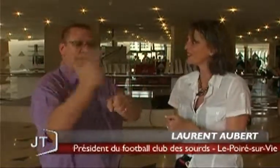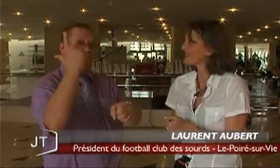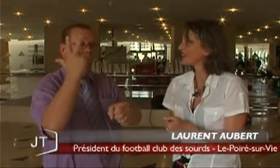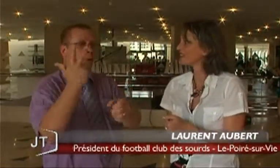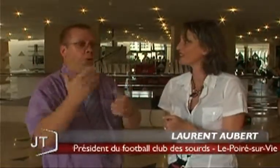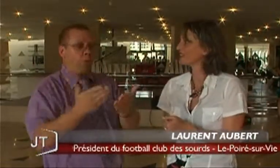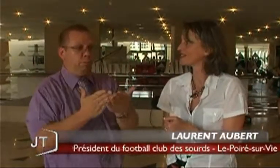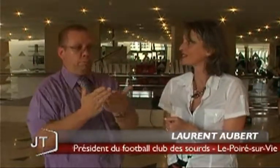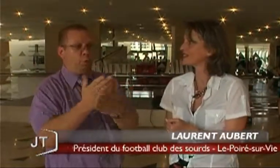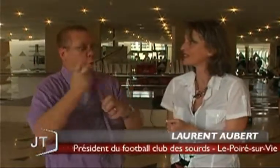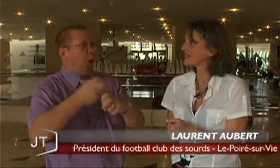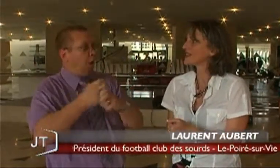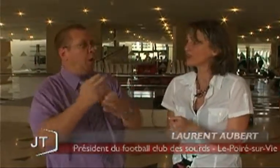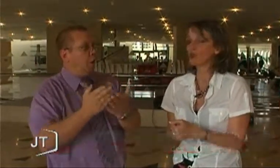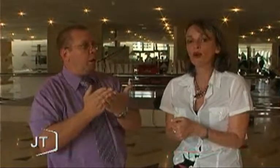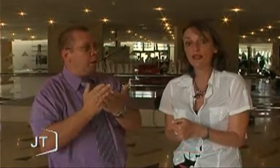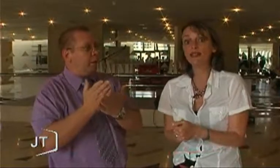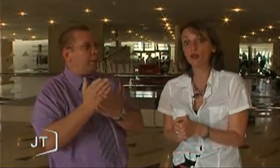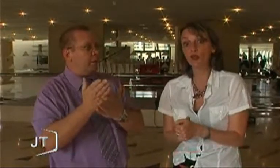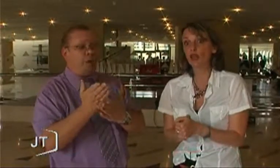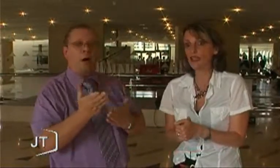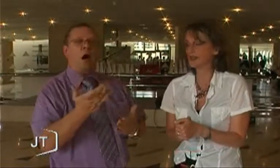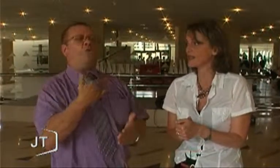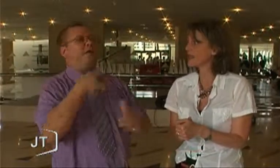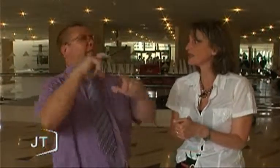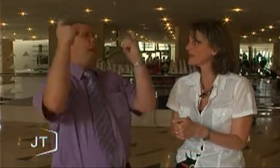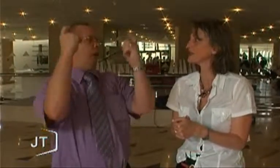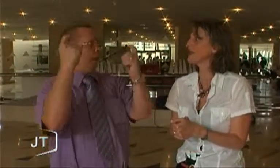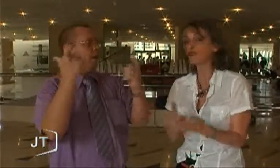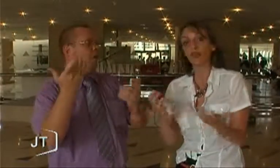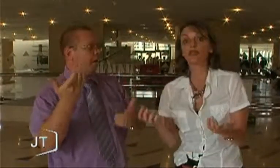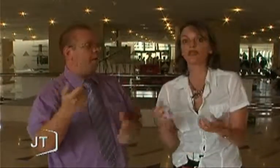ans, c'est dur d'accéder. Et enfin le titre.